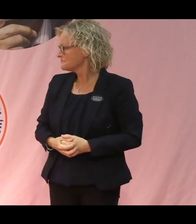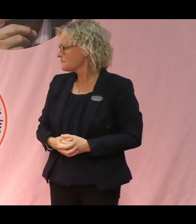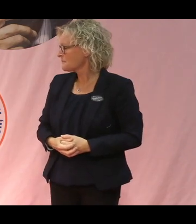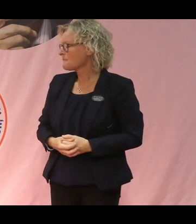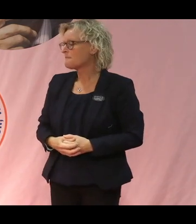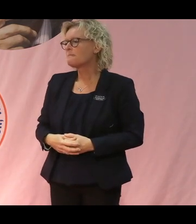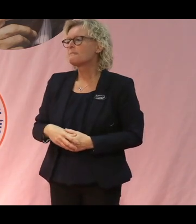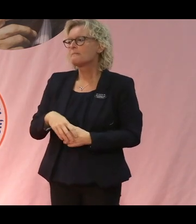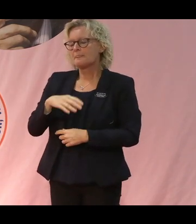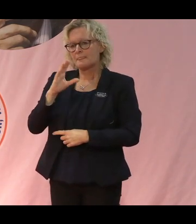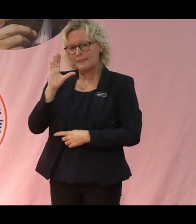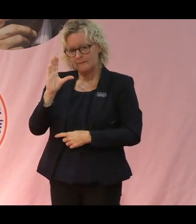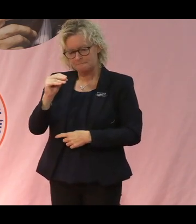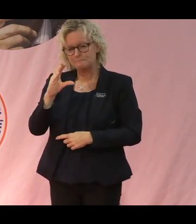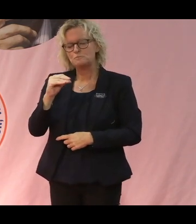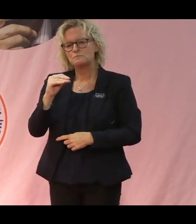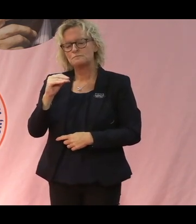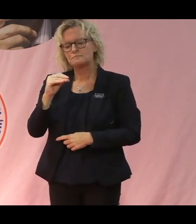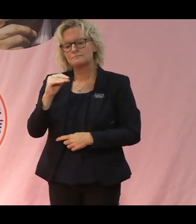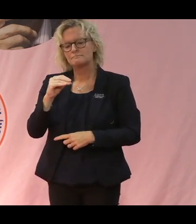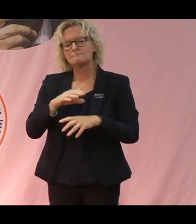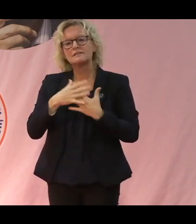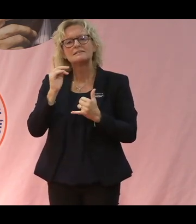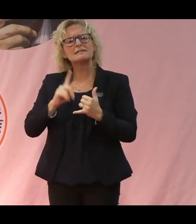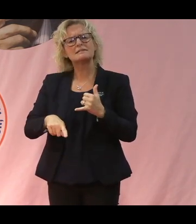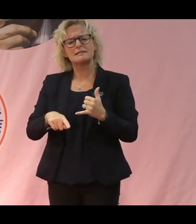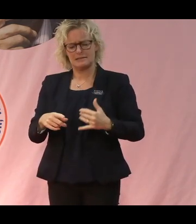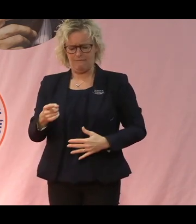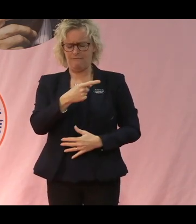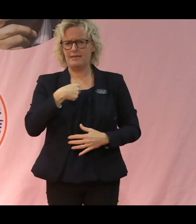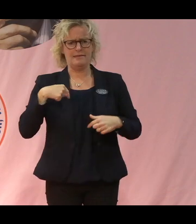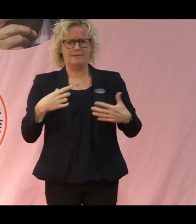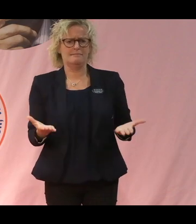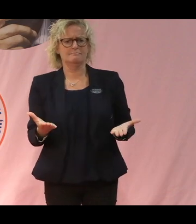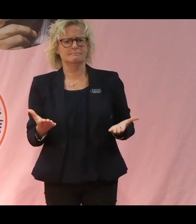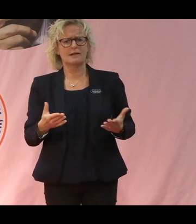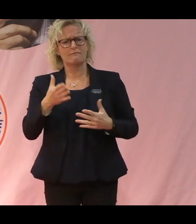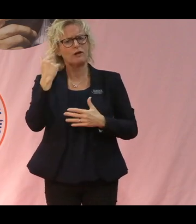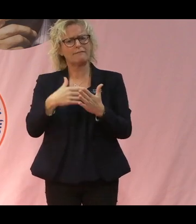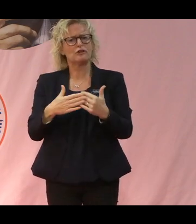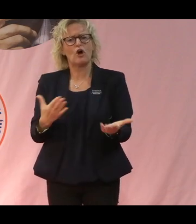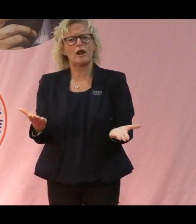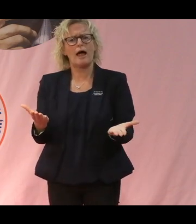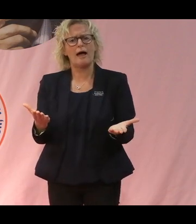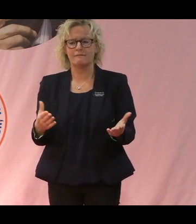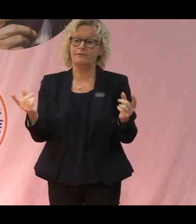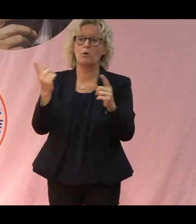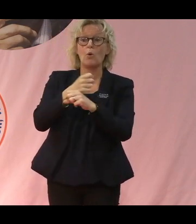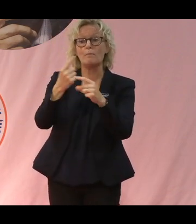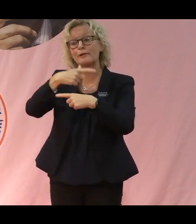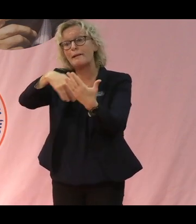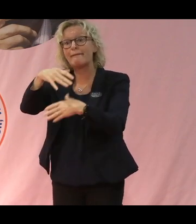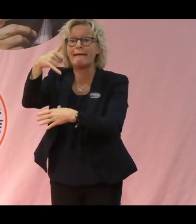Ja, kan man fråga sig till slut vad kan vi göra som ändå inte kan vara hands on och vara då ute i produktion,